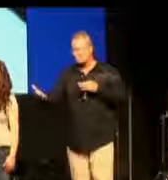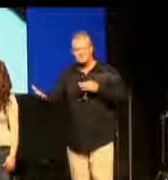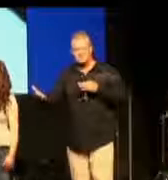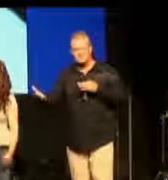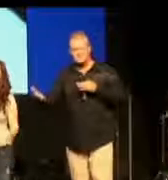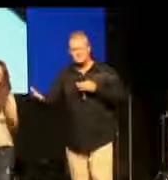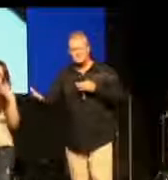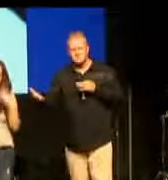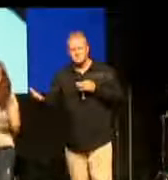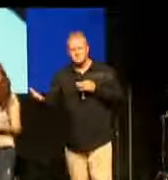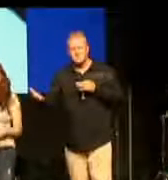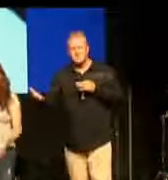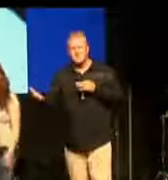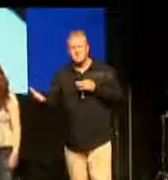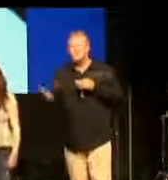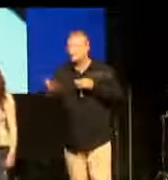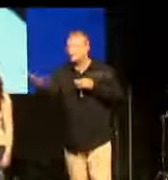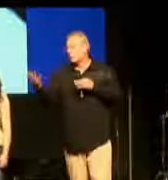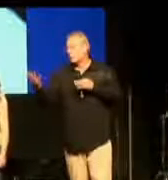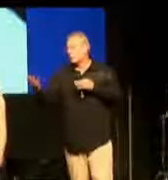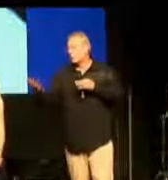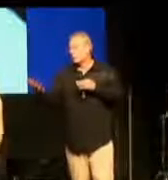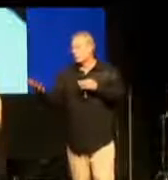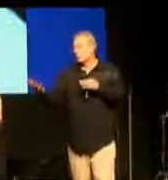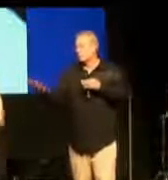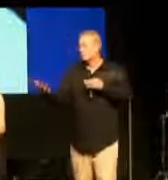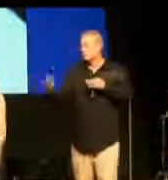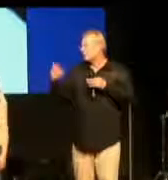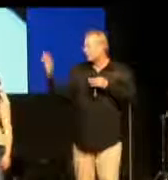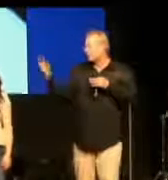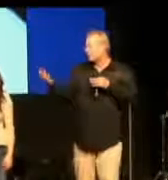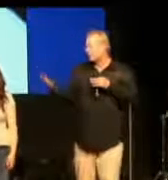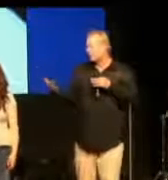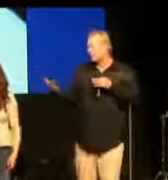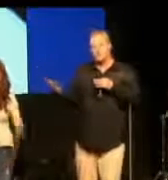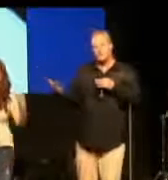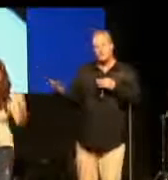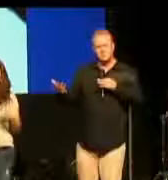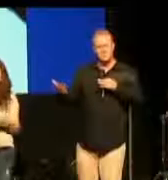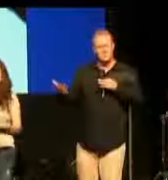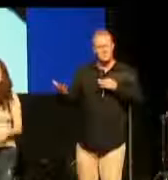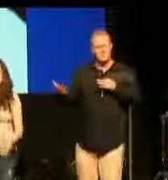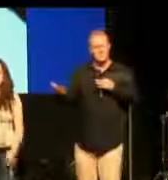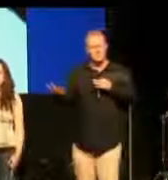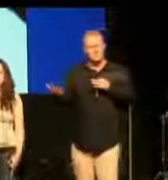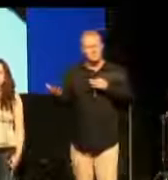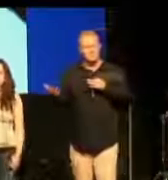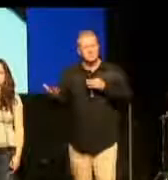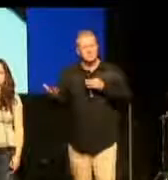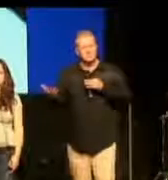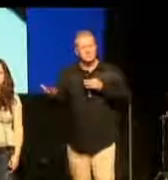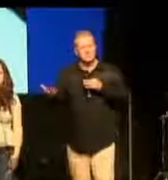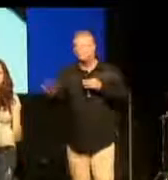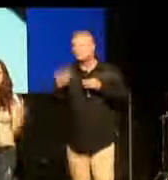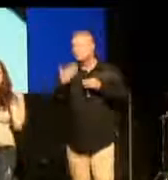Dann habe ich mir gedacht, ich habe ja nichts zu verlieren. Warum nicht beten? Vielleicht gibt es ja doch einen Gott.